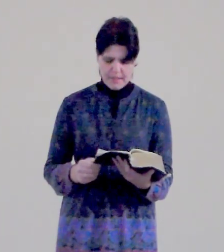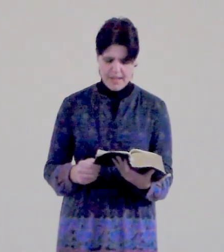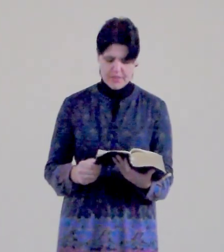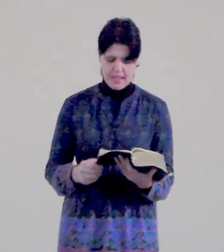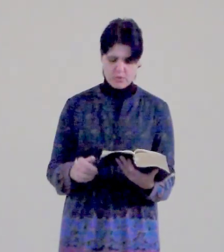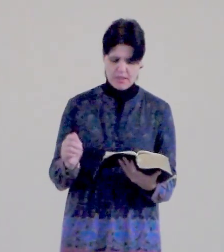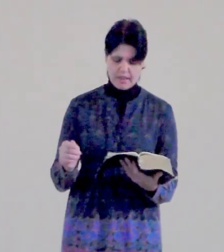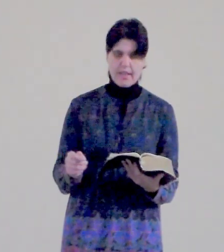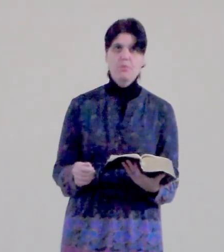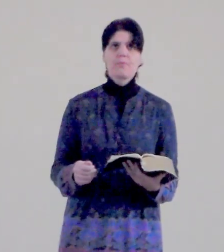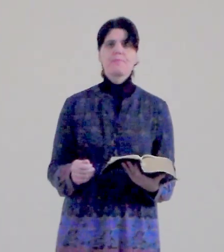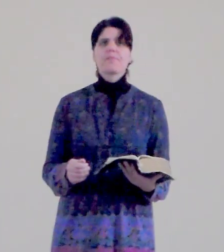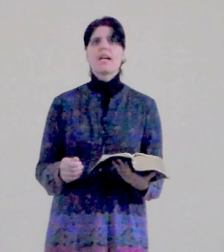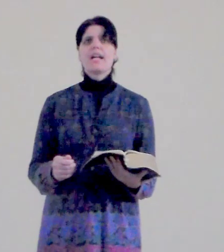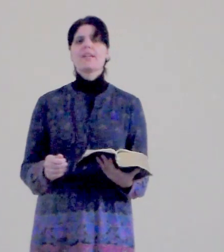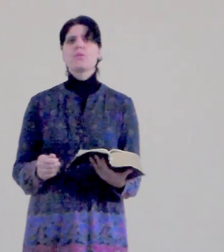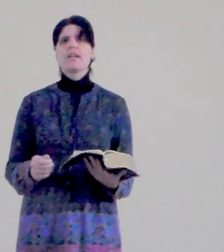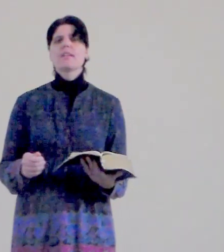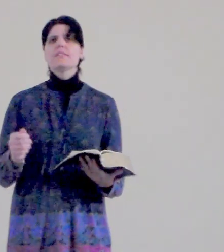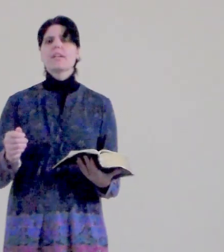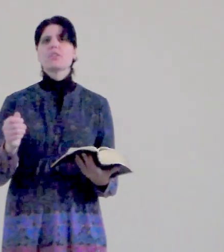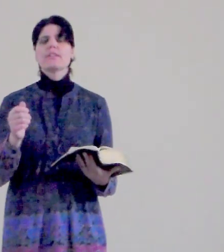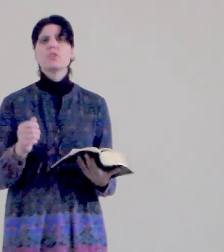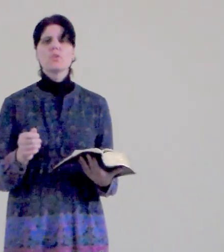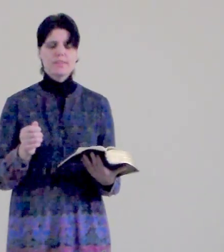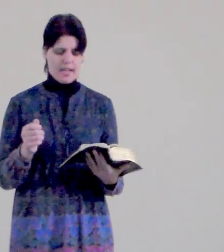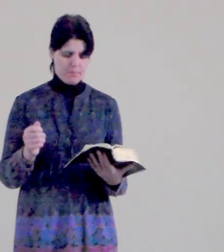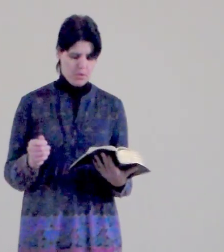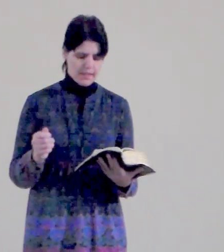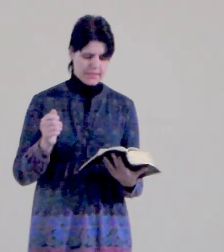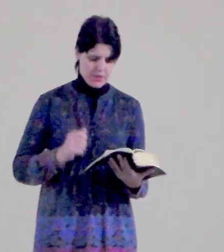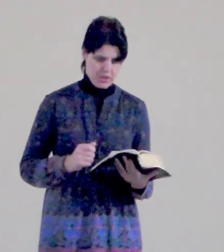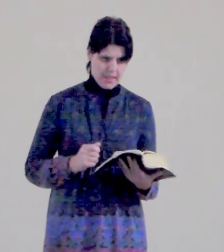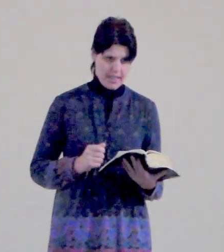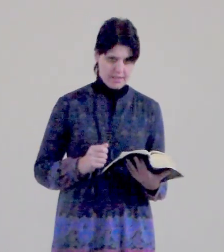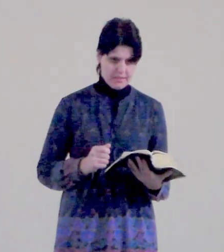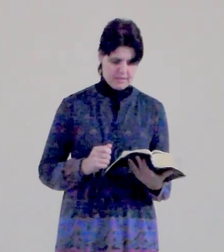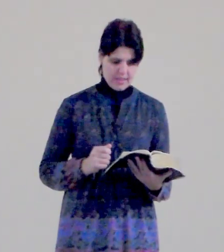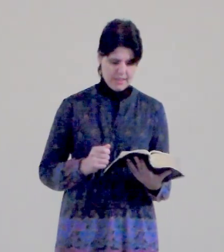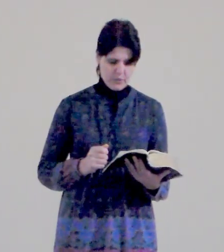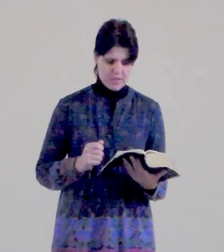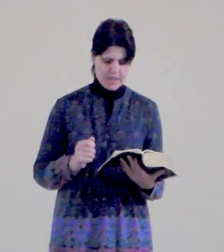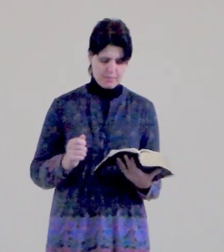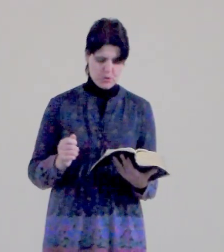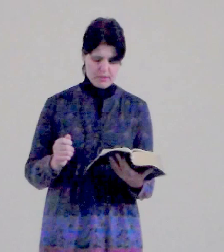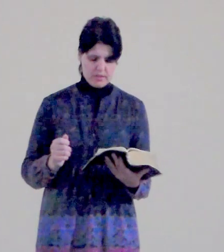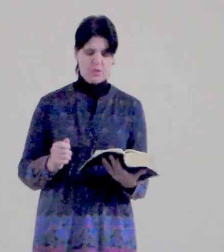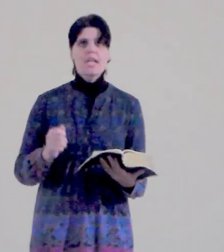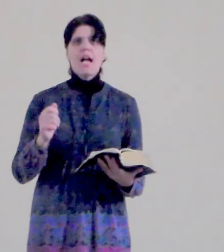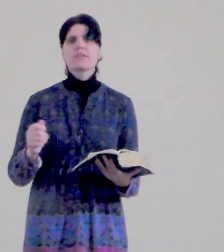pravdy a ducha klavu. Haleluja. Takže kdo zná Boha, slyší nás, Haleluja, říkám Boží slavou. A